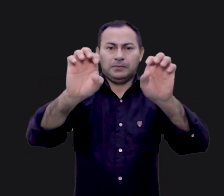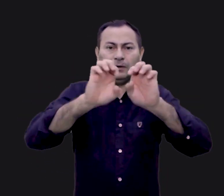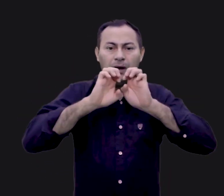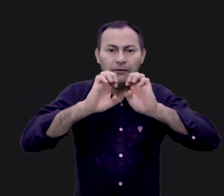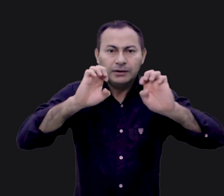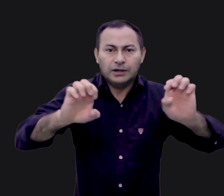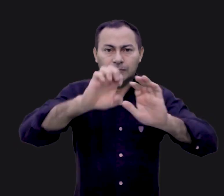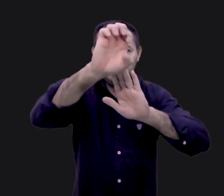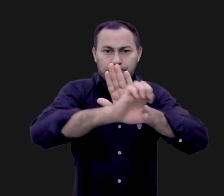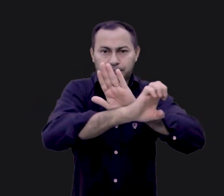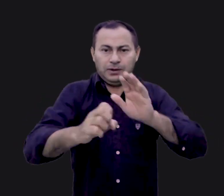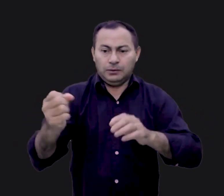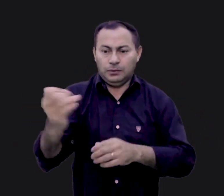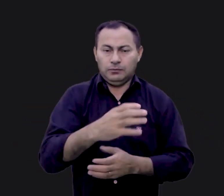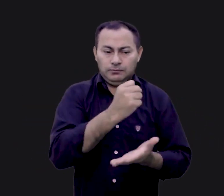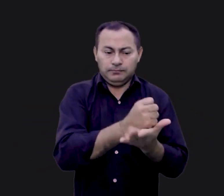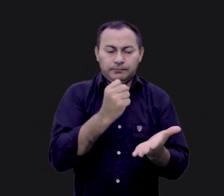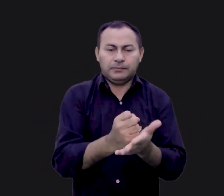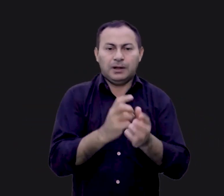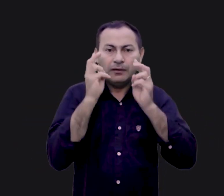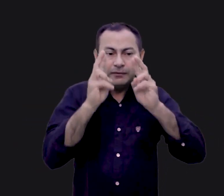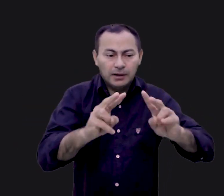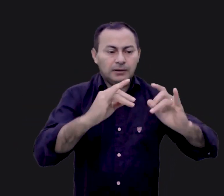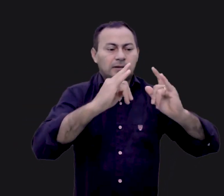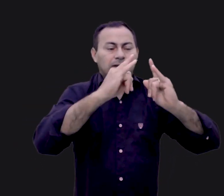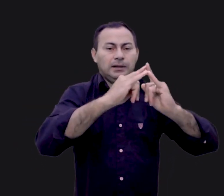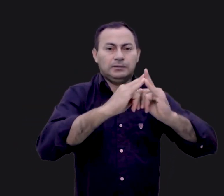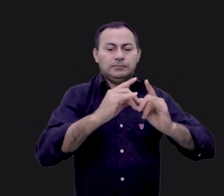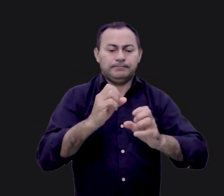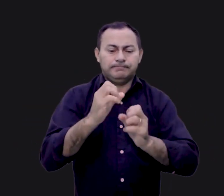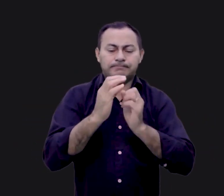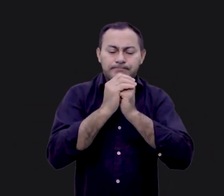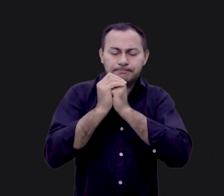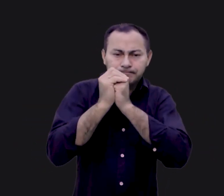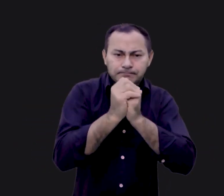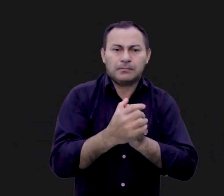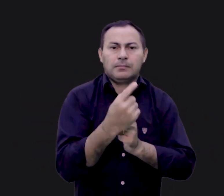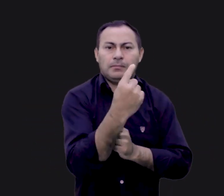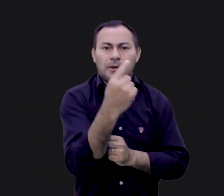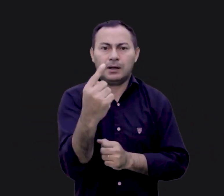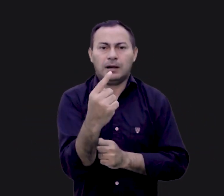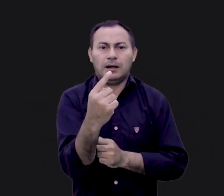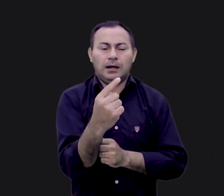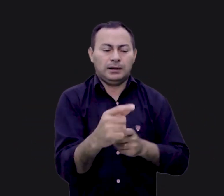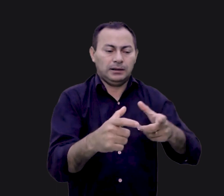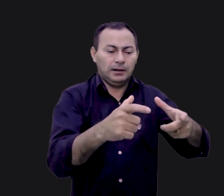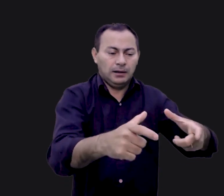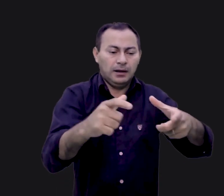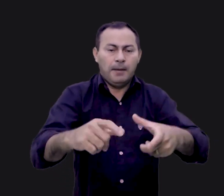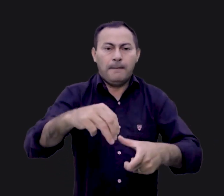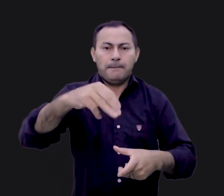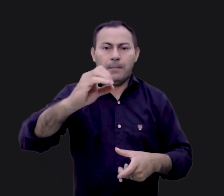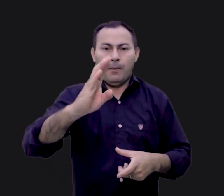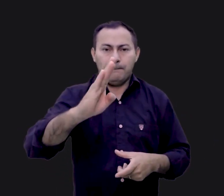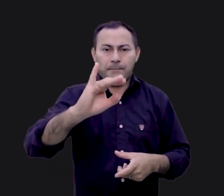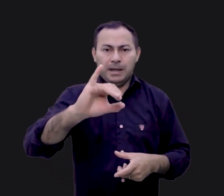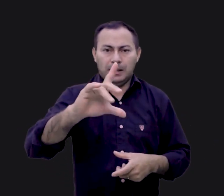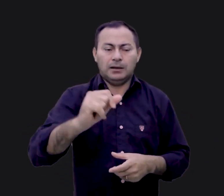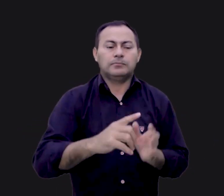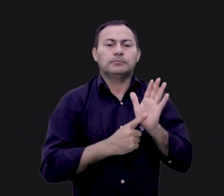Novo Testamento. Se olharmos para esta tenda de adoração, temos que dizer que cada artigo de mobília encontrado nela é um